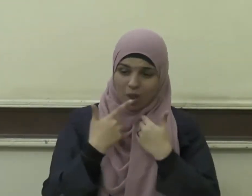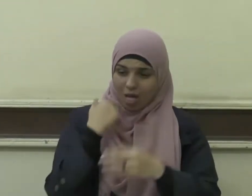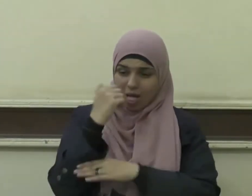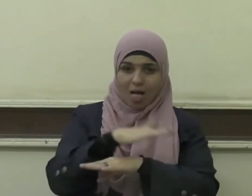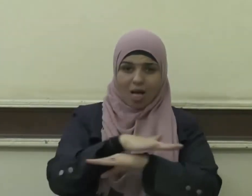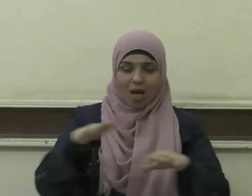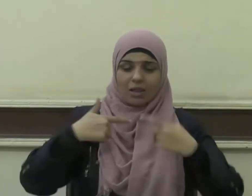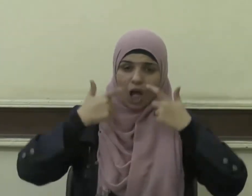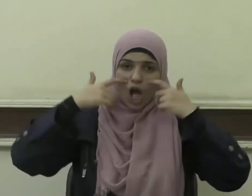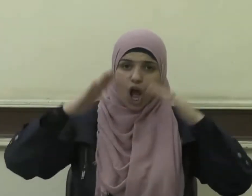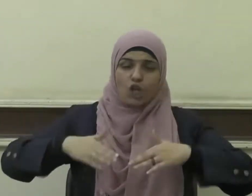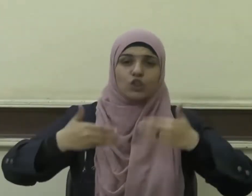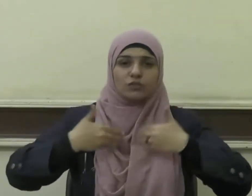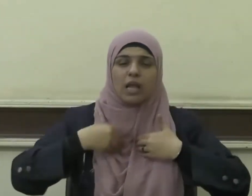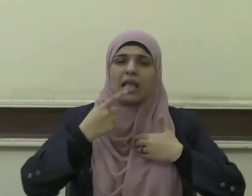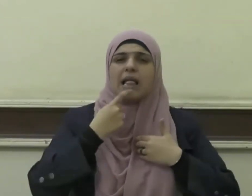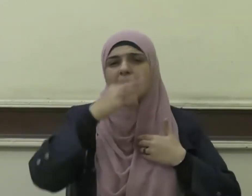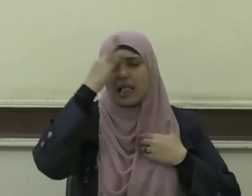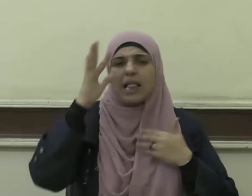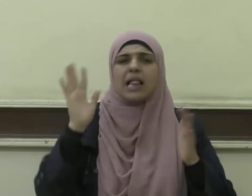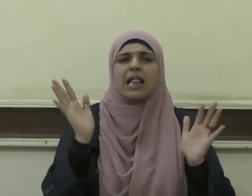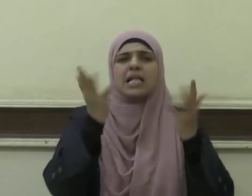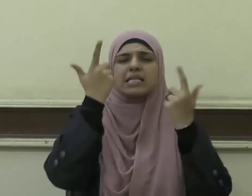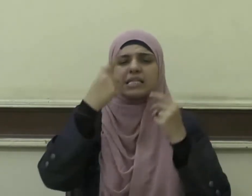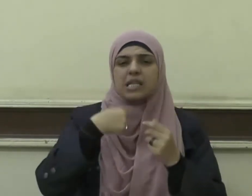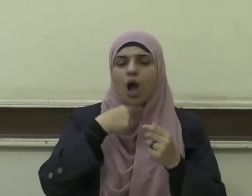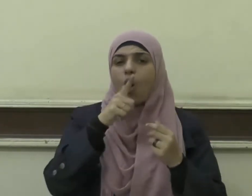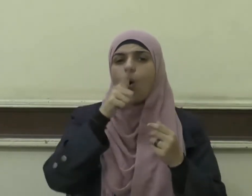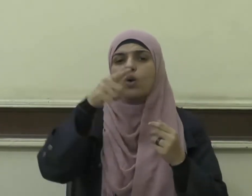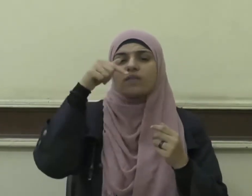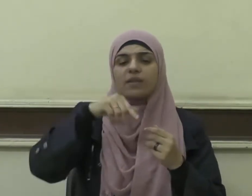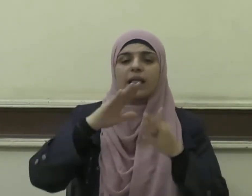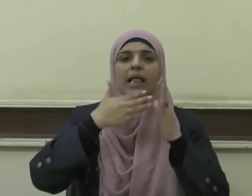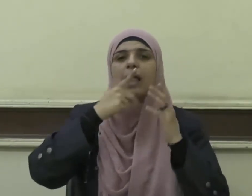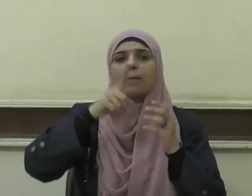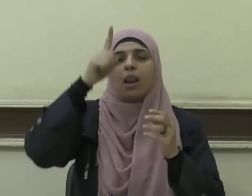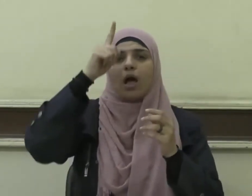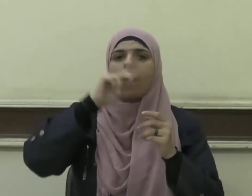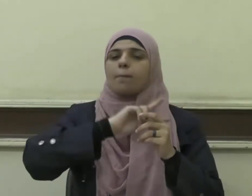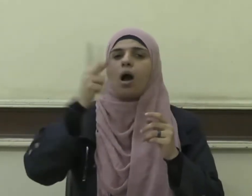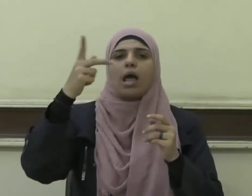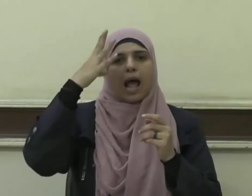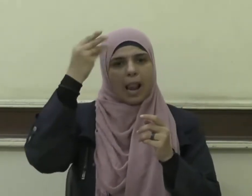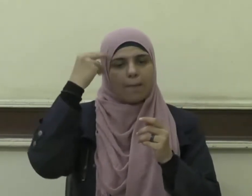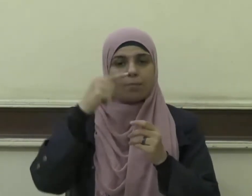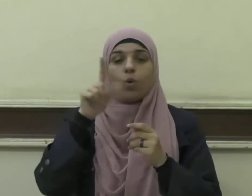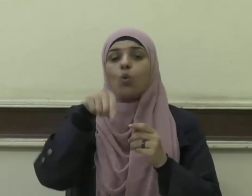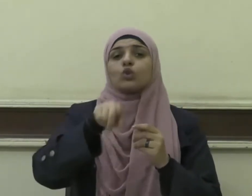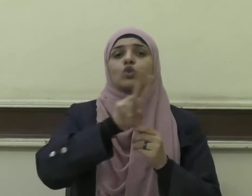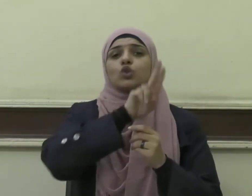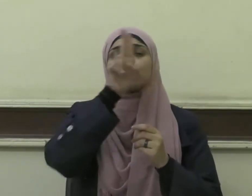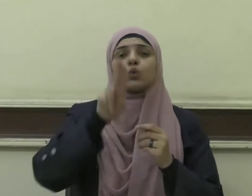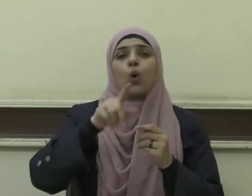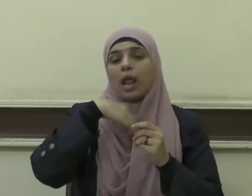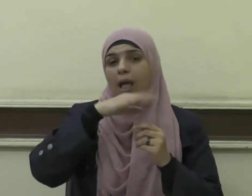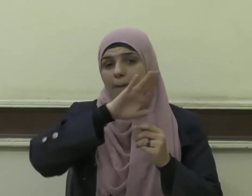تقلني إذا قلت في كتاب الله بغير علم وقد سئل الإمام مالك رحمه الله